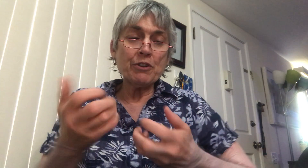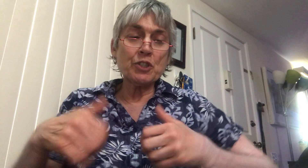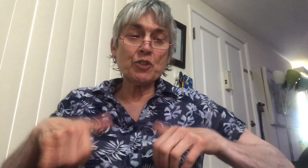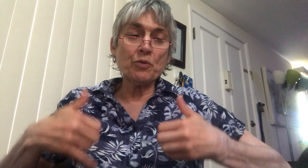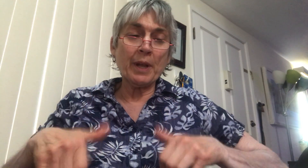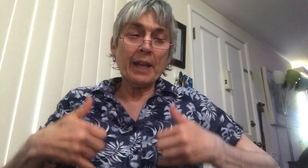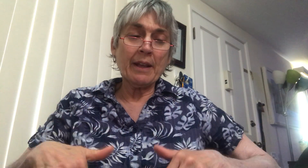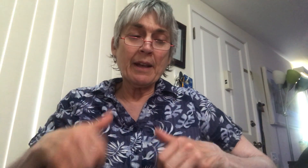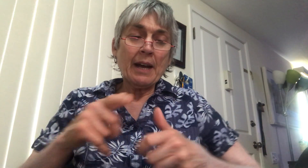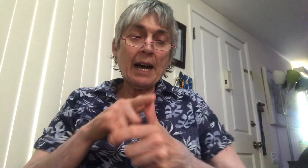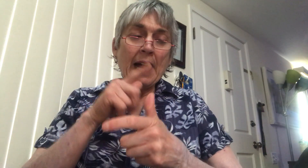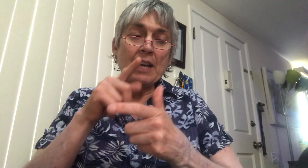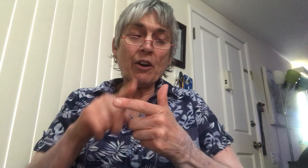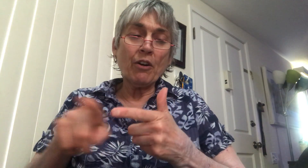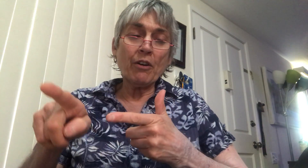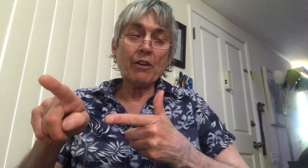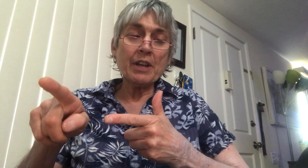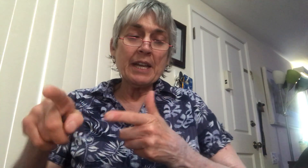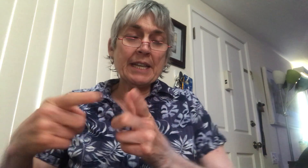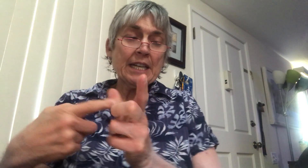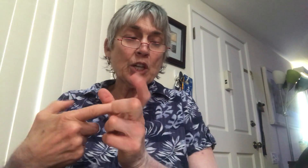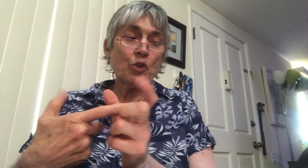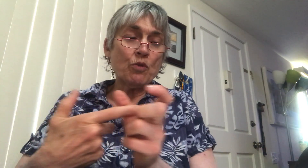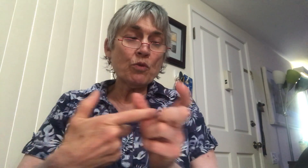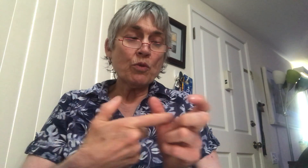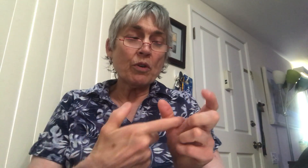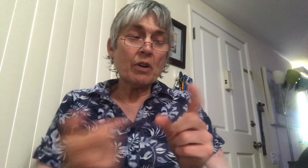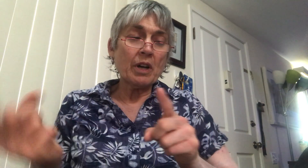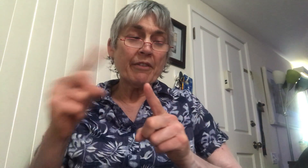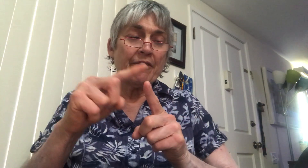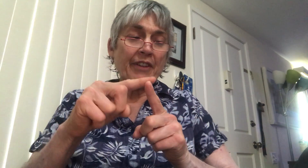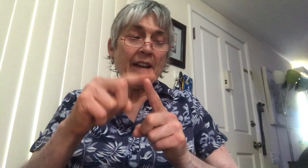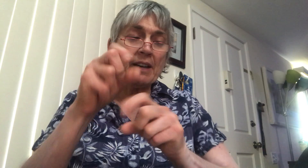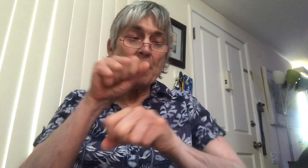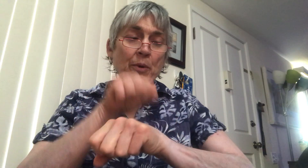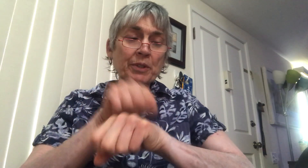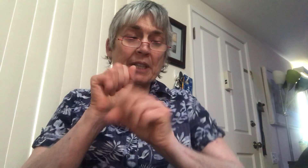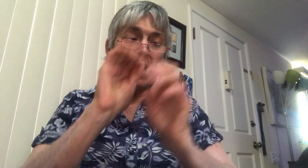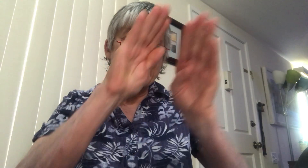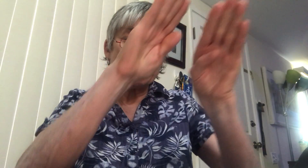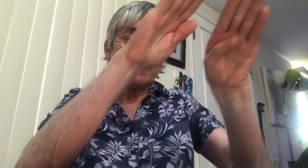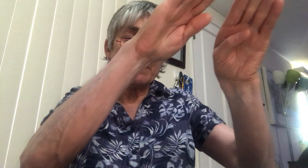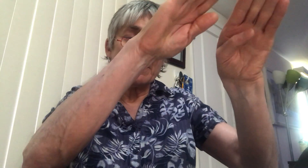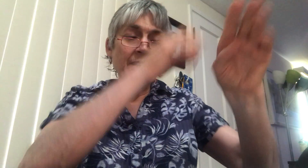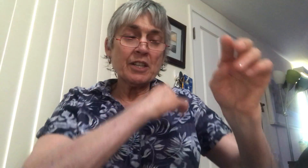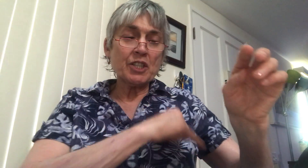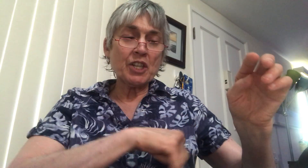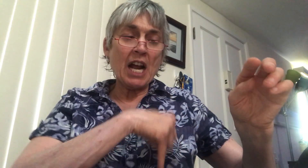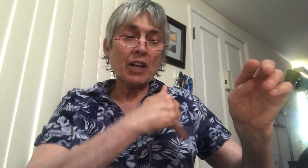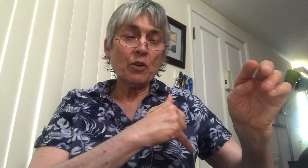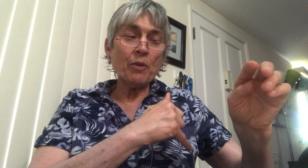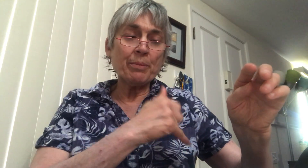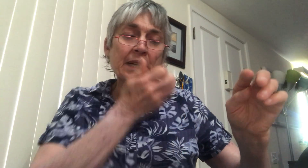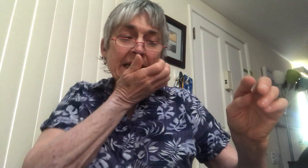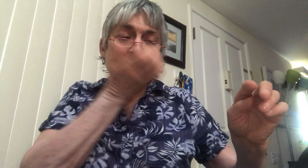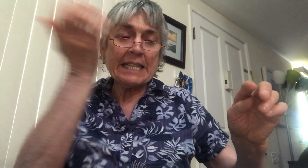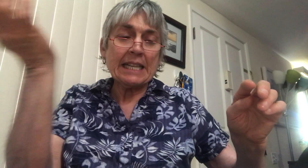jouer. Alors, il court vers la montagne. Jacob crie